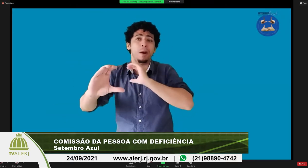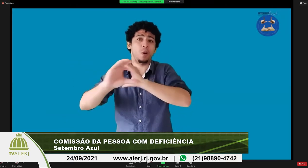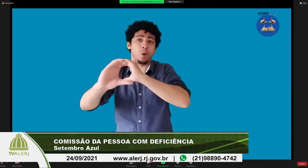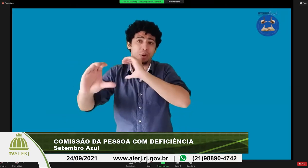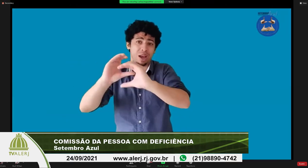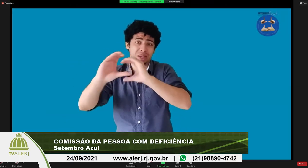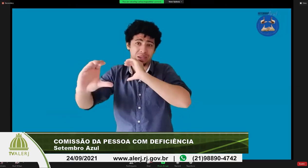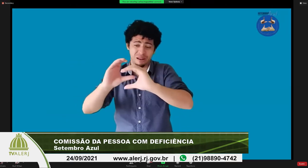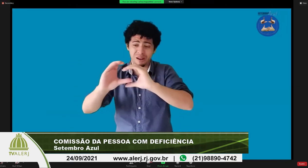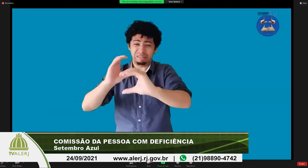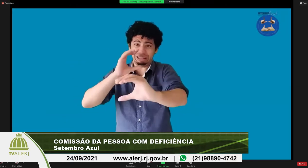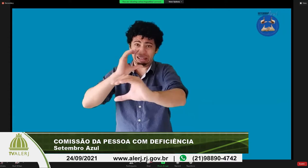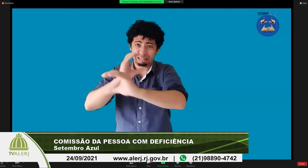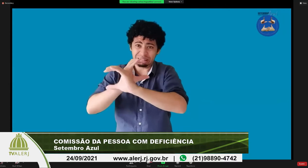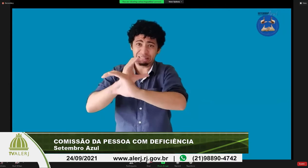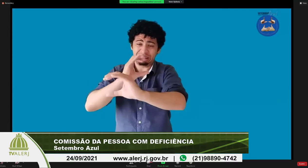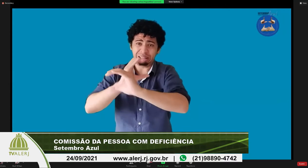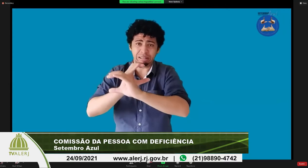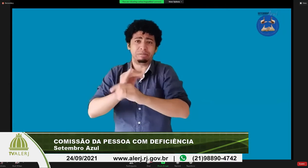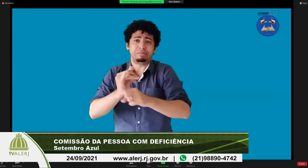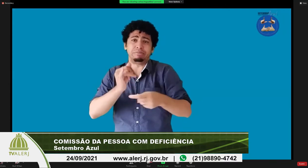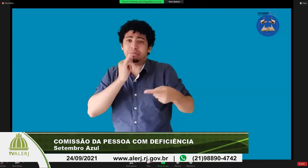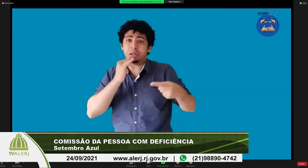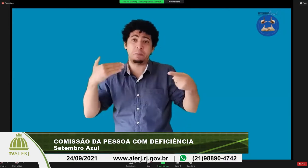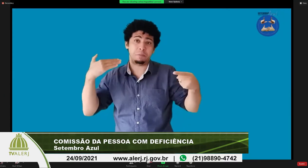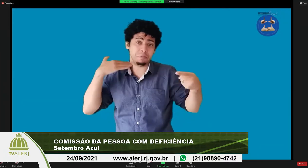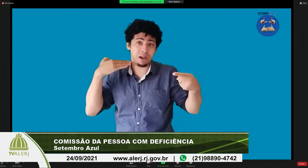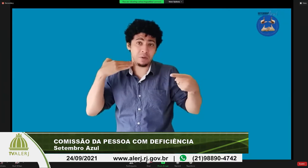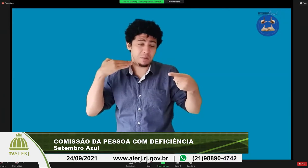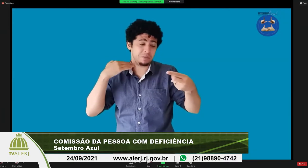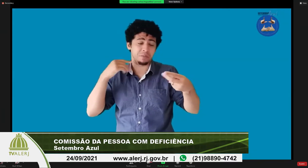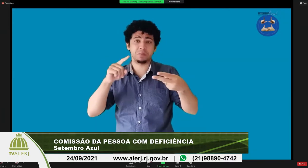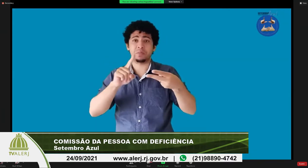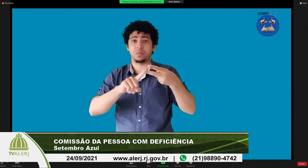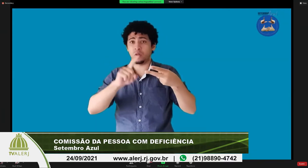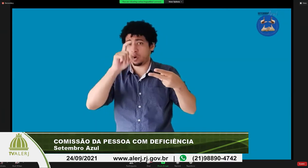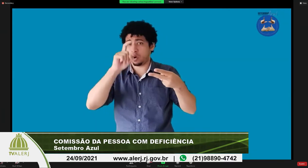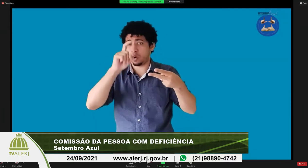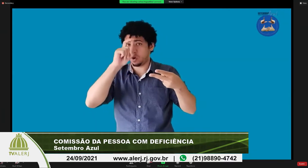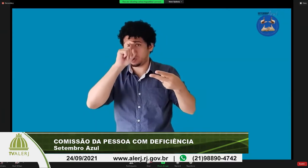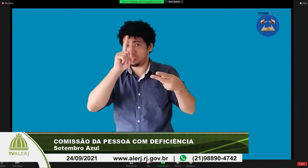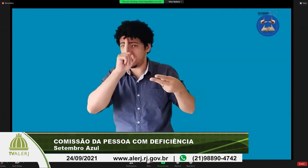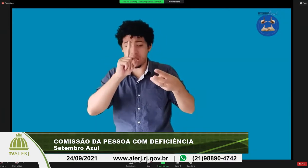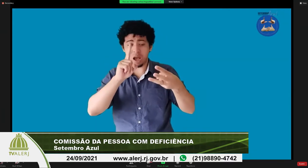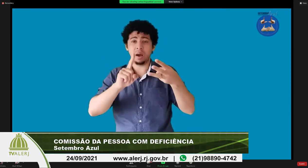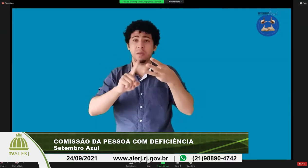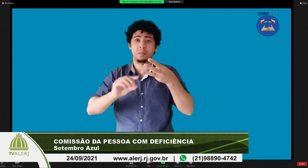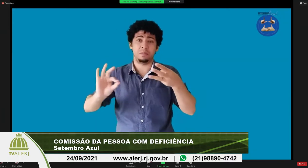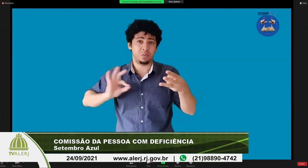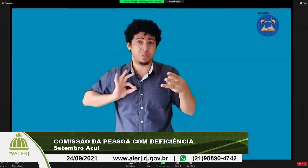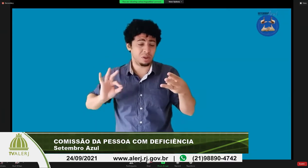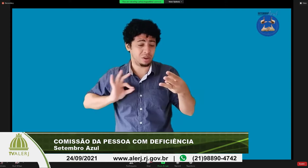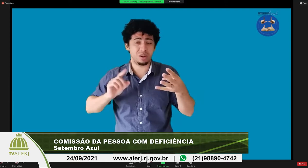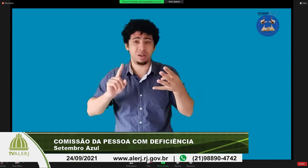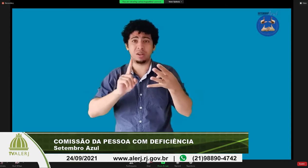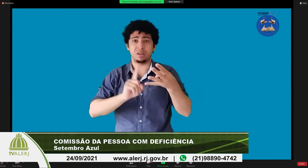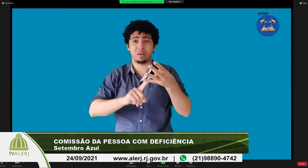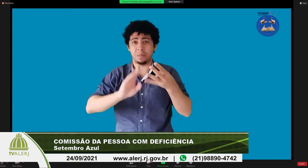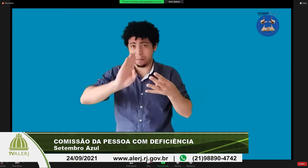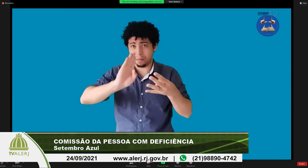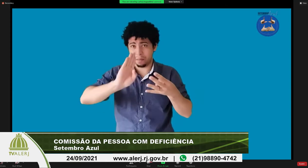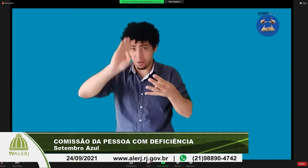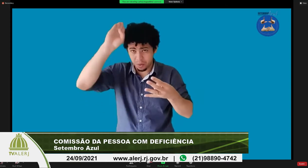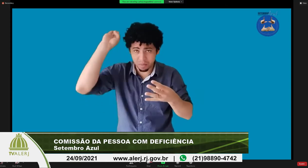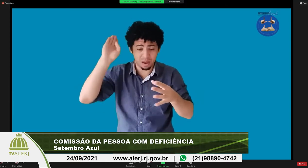informações resolver problemas de comunicações em traves ligados por exemplo a órgãos públicos como bancos